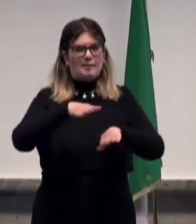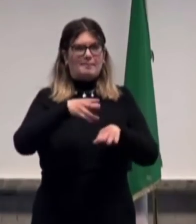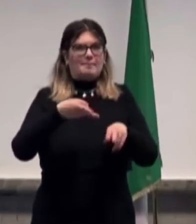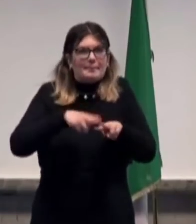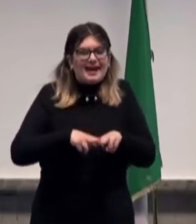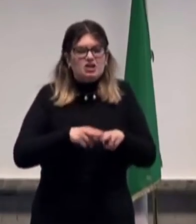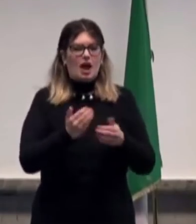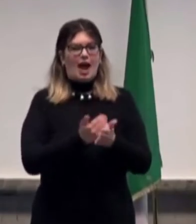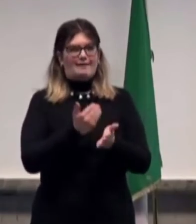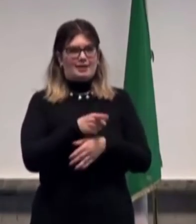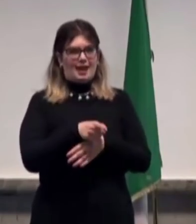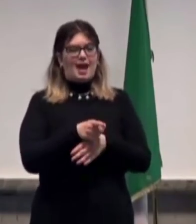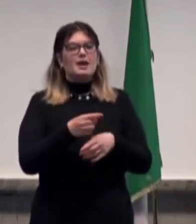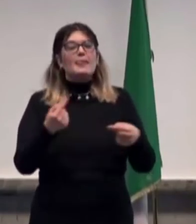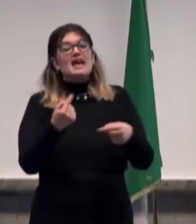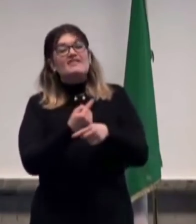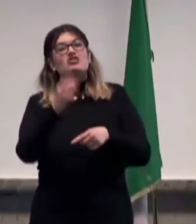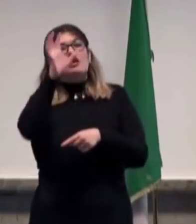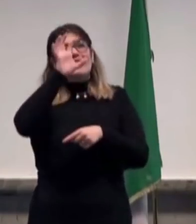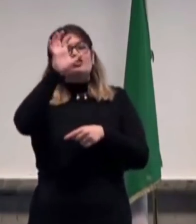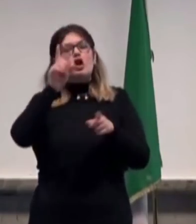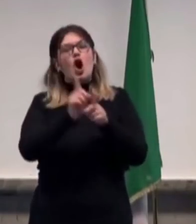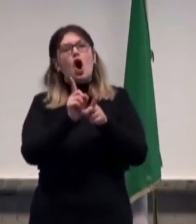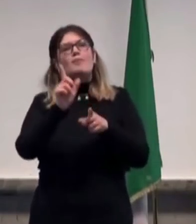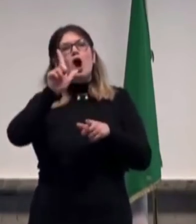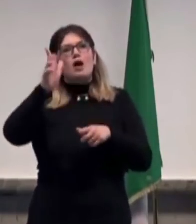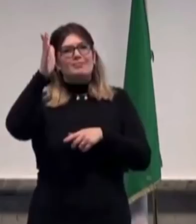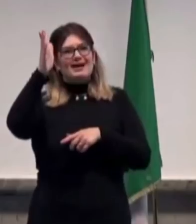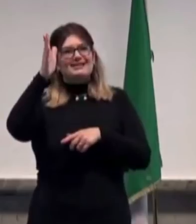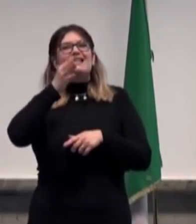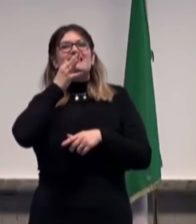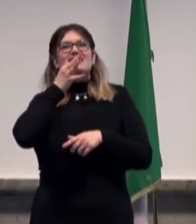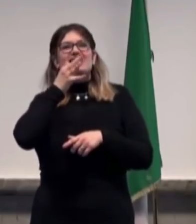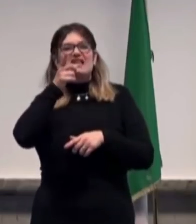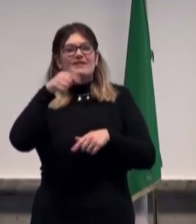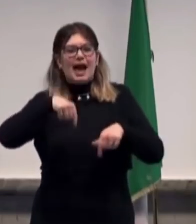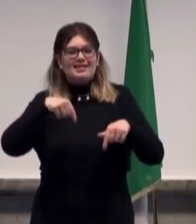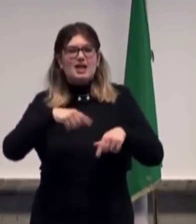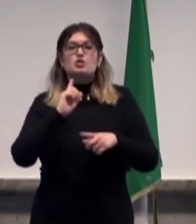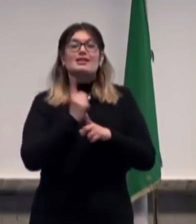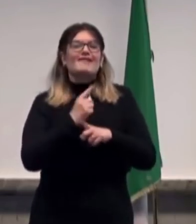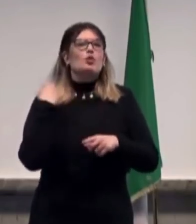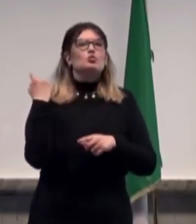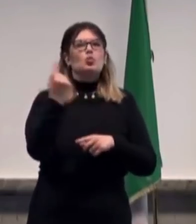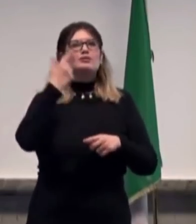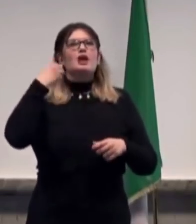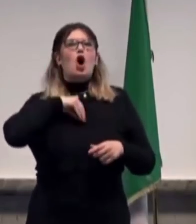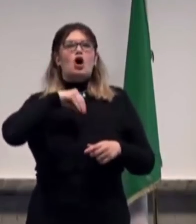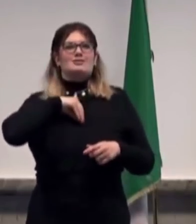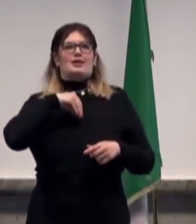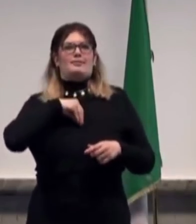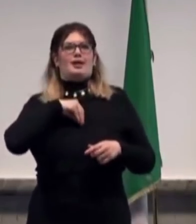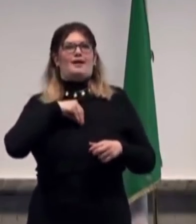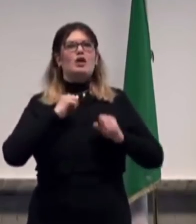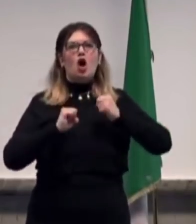è importante che tutti siano consapevoli degli atteggiamenti che devono assumere. Anche le persone sintomatiche che magari non